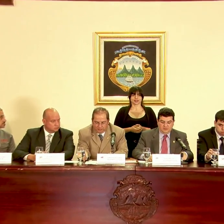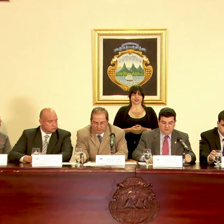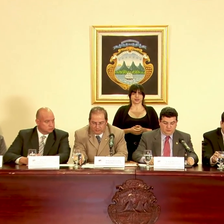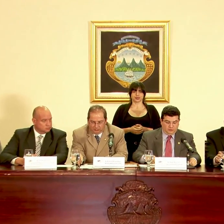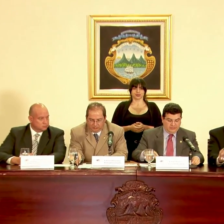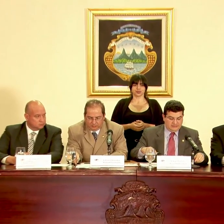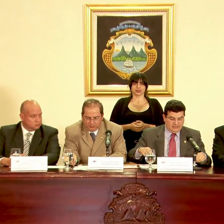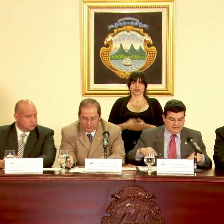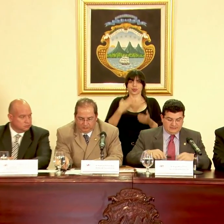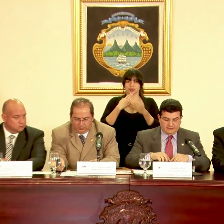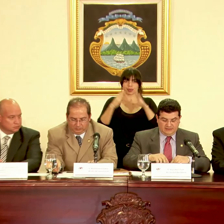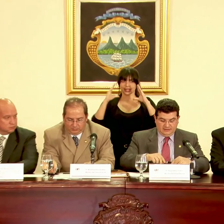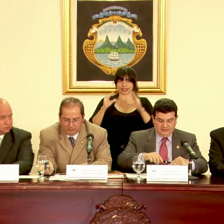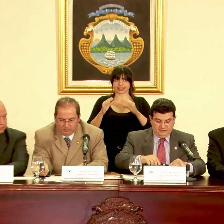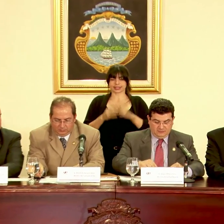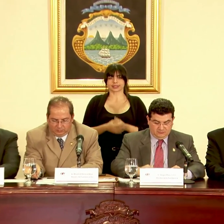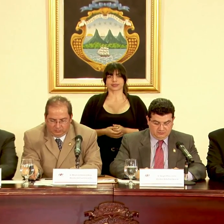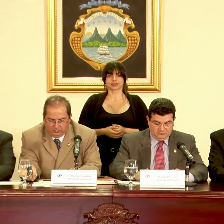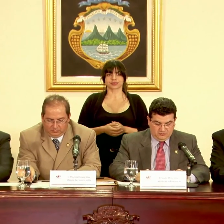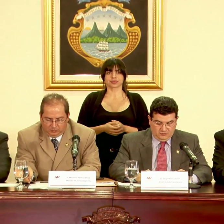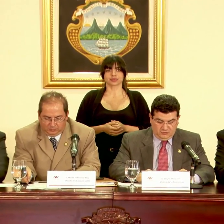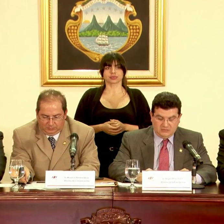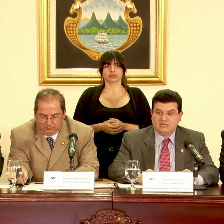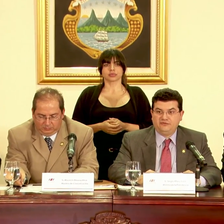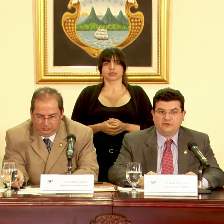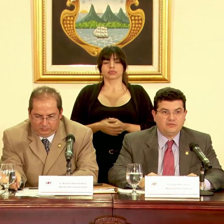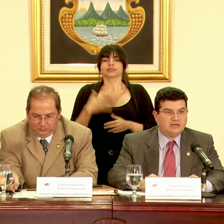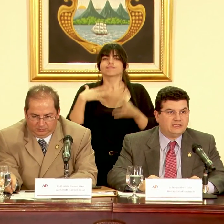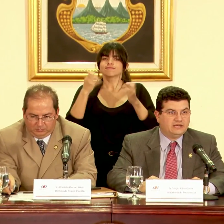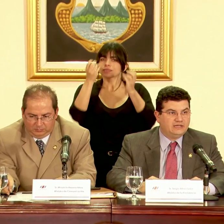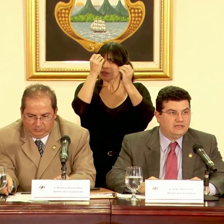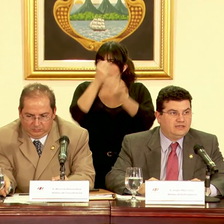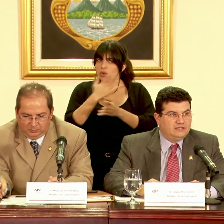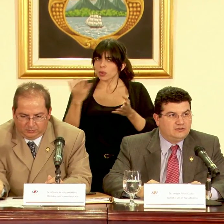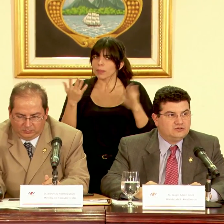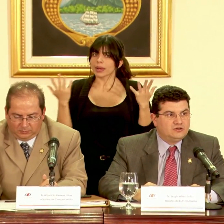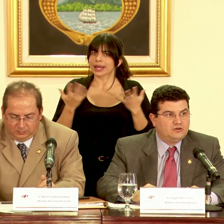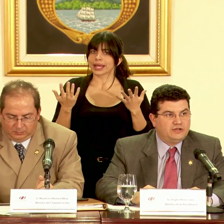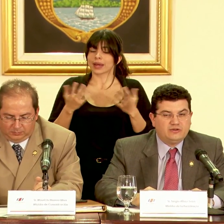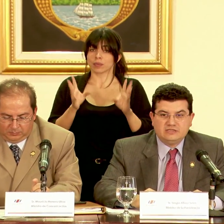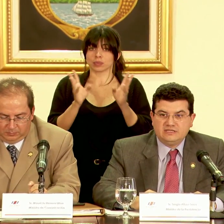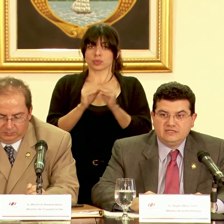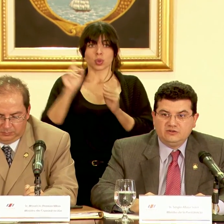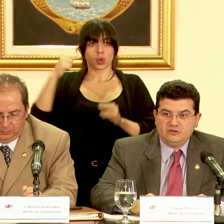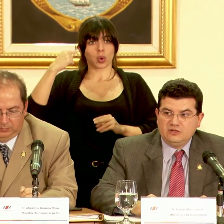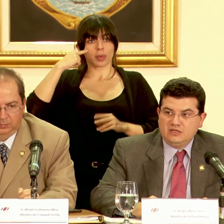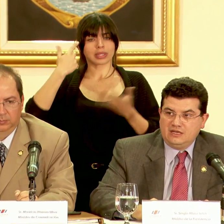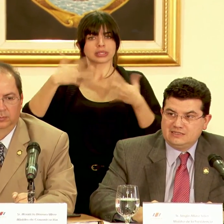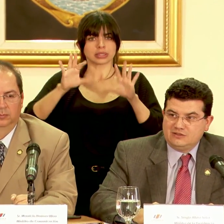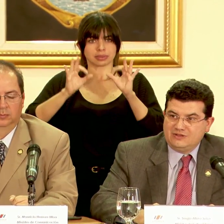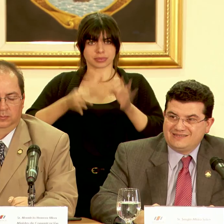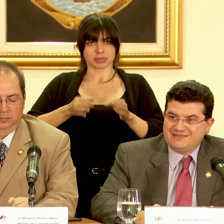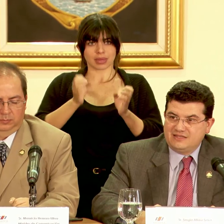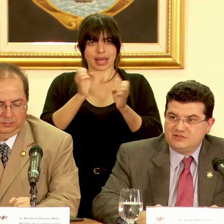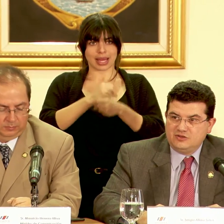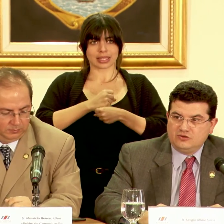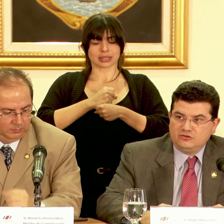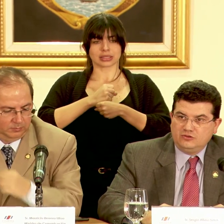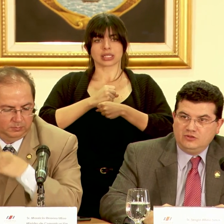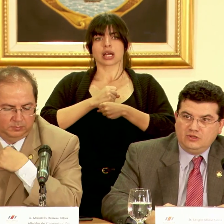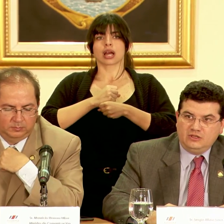muy buenas tardes quisiera informar que el consejo de gobierno ha decidido hacer una